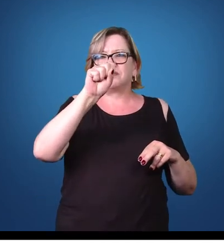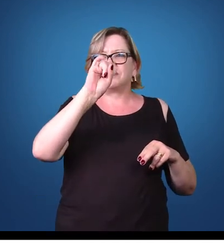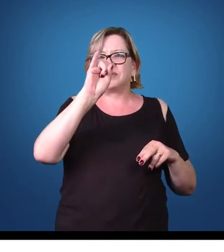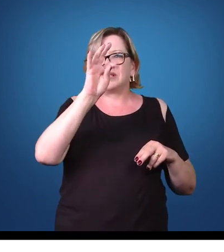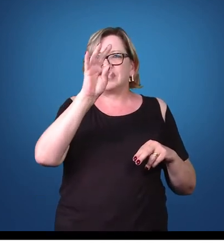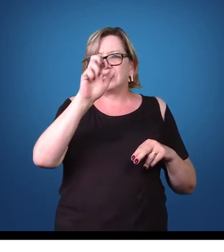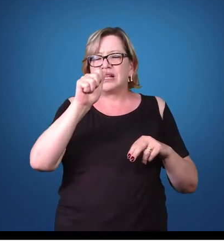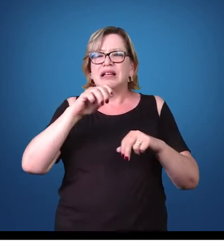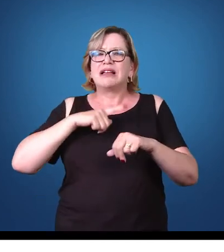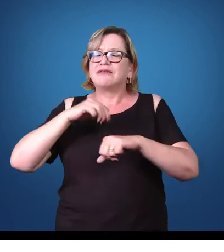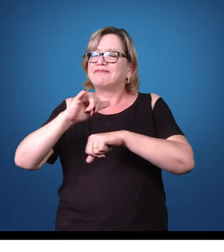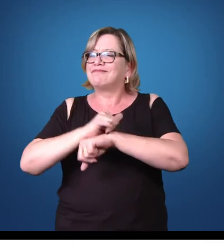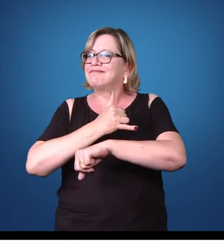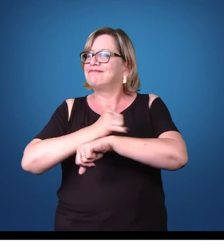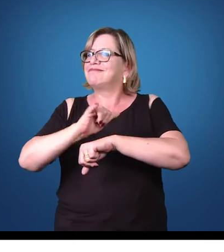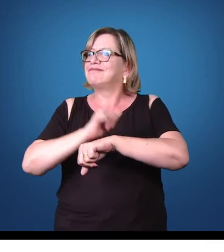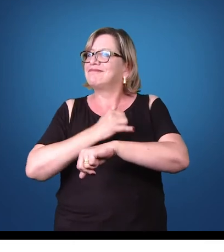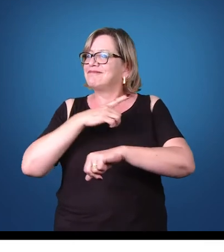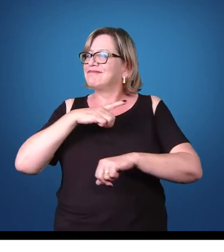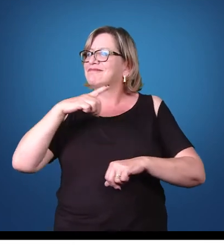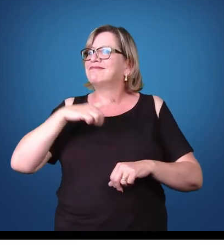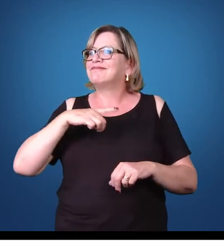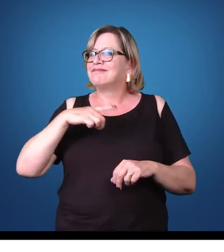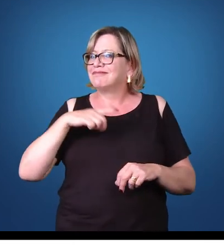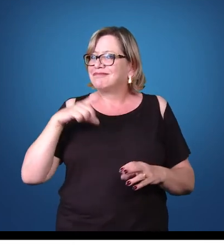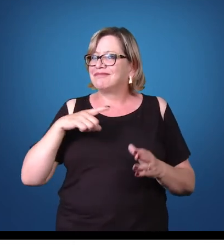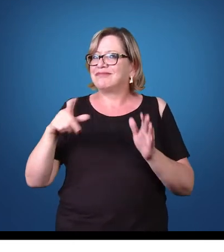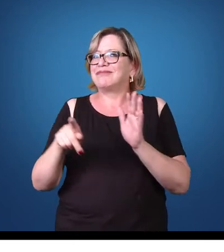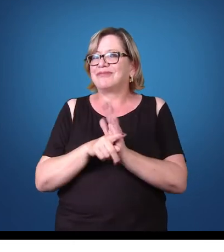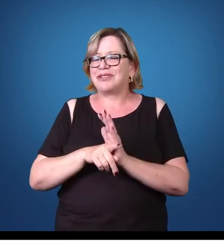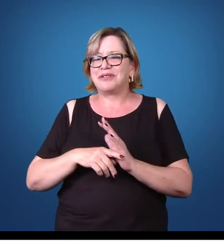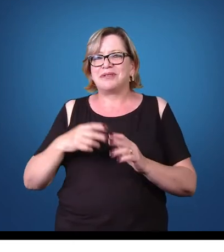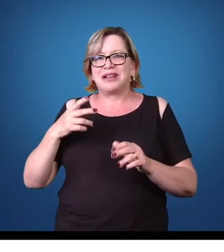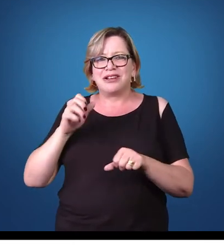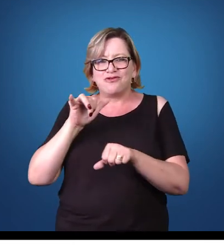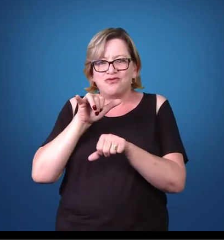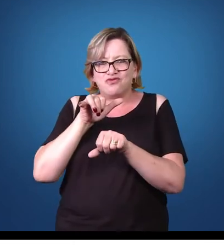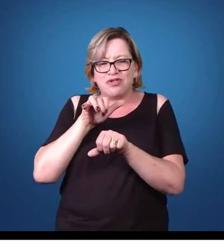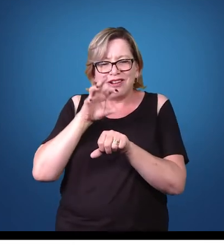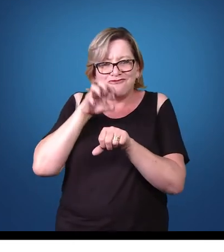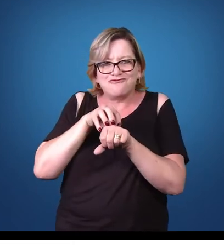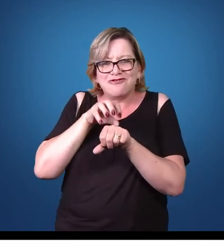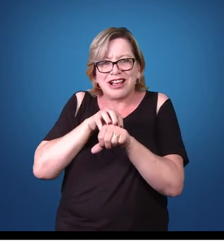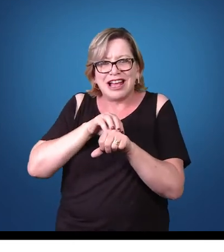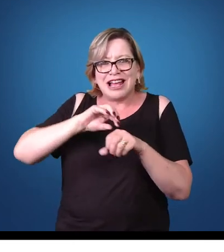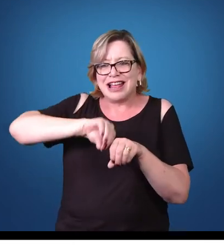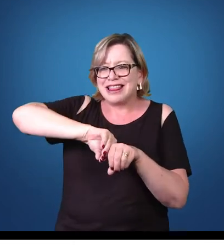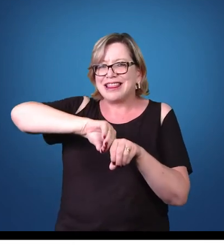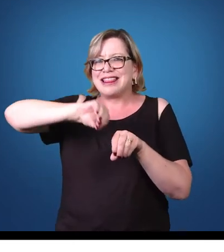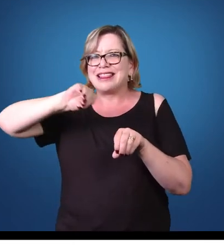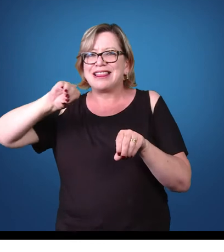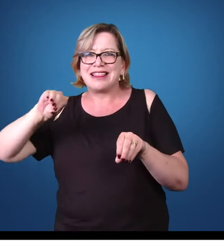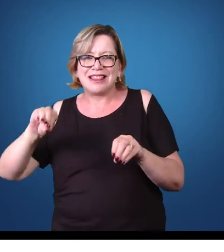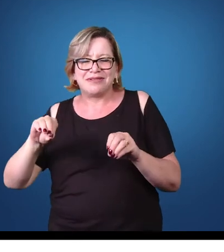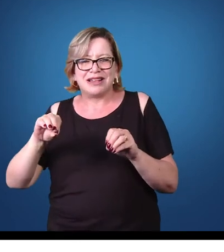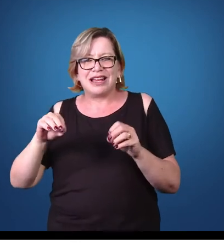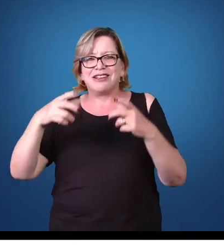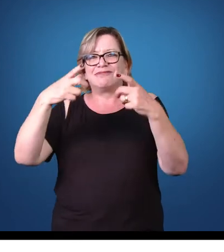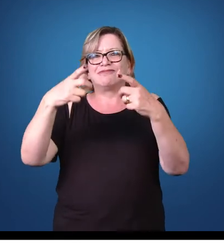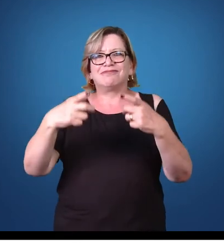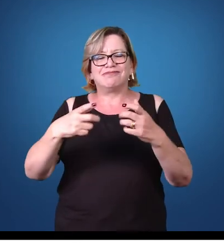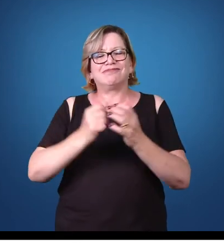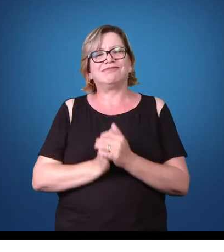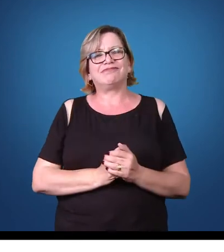estratégias para se manter mais tempo fora do hospedeiro, ou seja, se manter no ambiente.